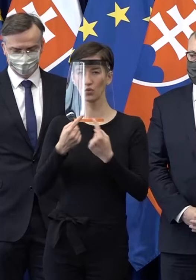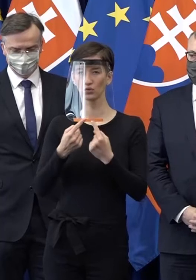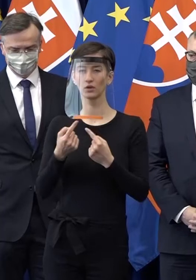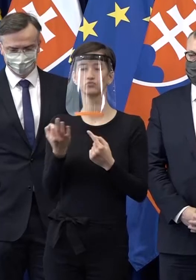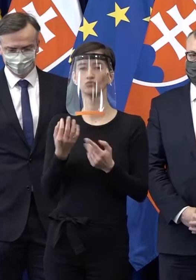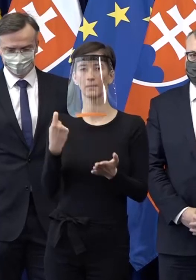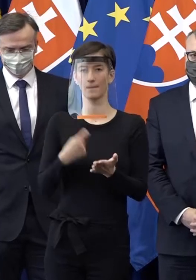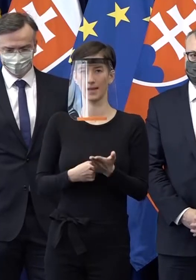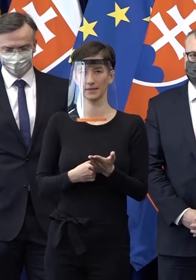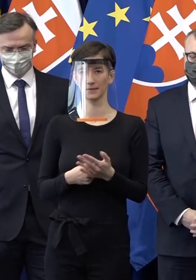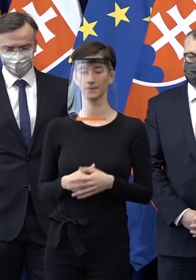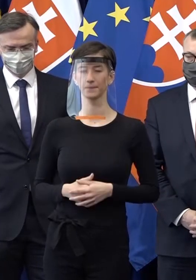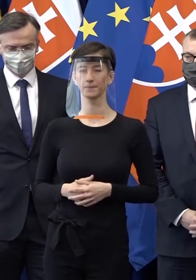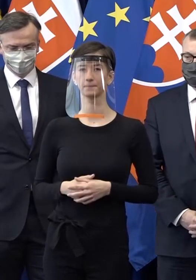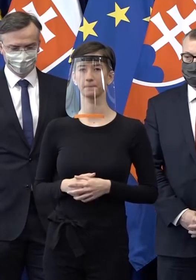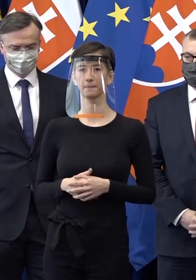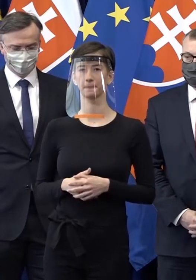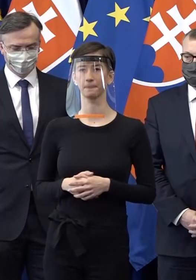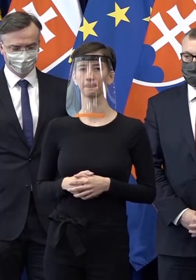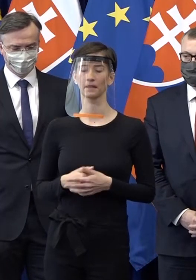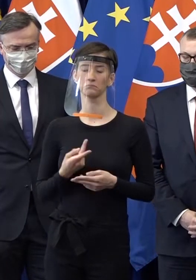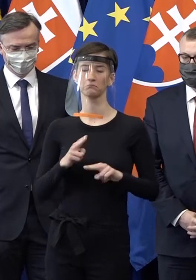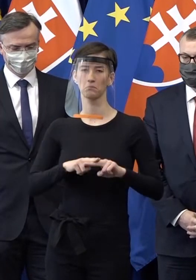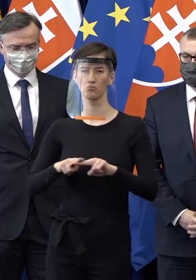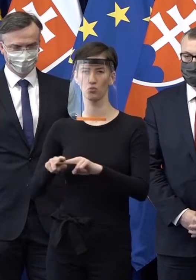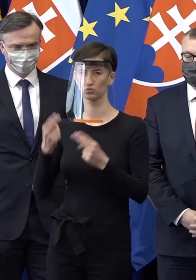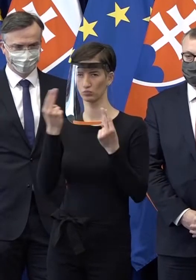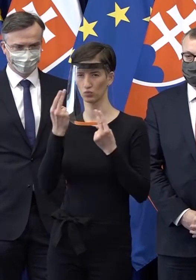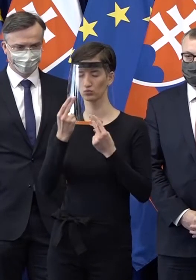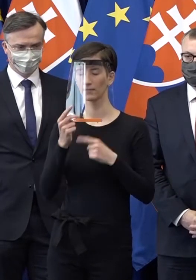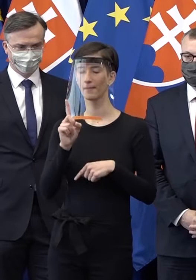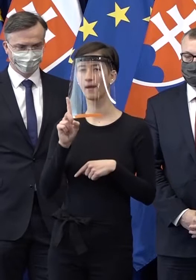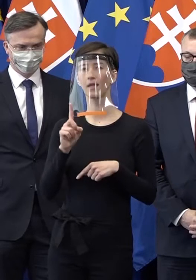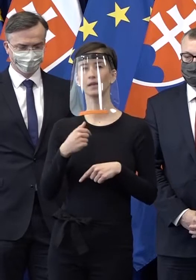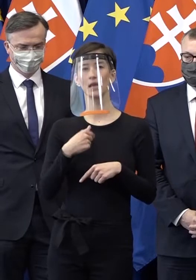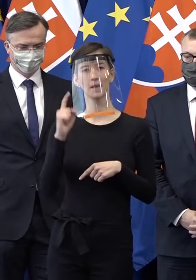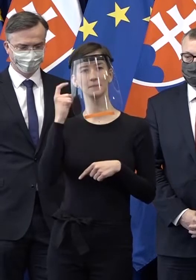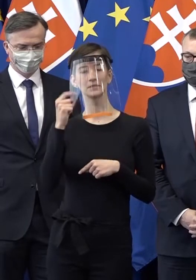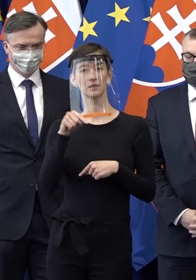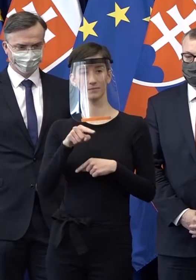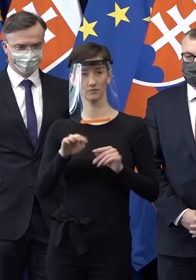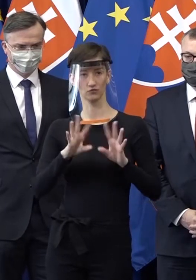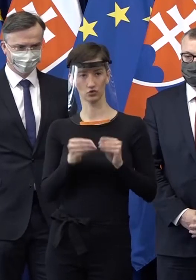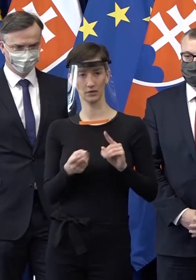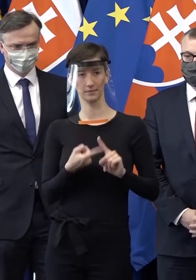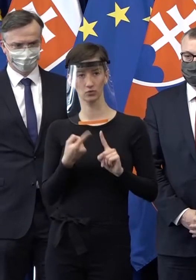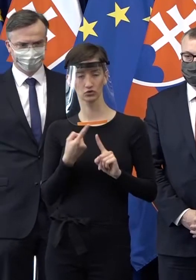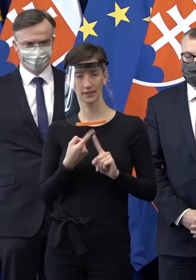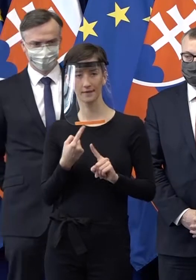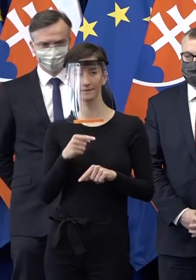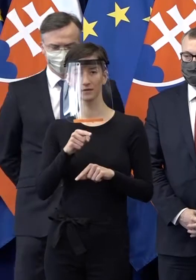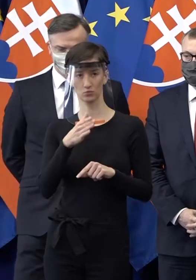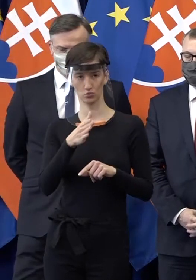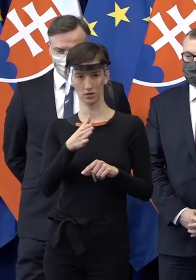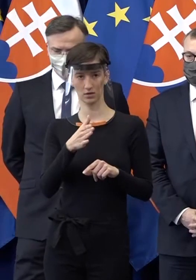platiť. Tomu postupu samozrejme rozumiem, ale skôr som myslel, že či všetky tieto požiadavky, či im vlastne